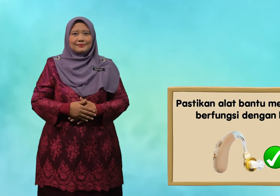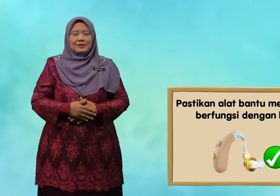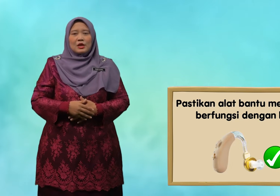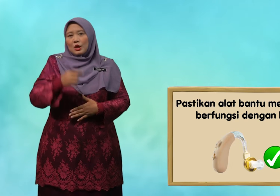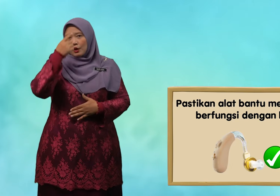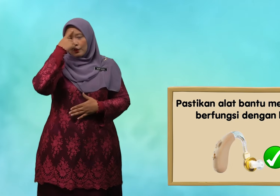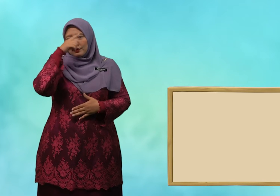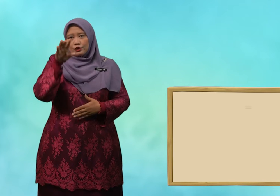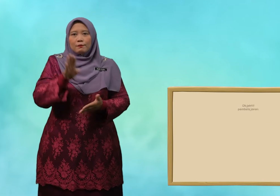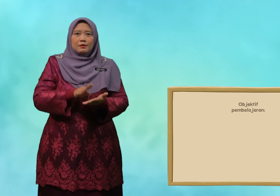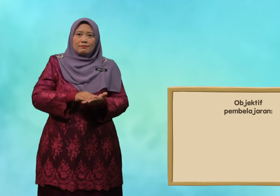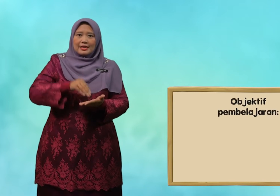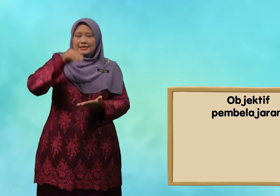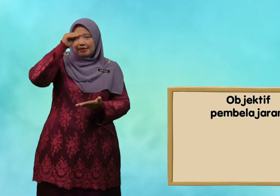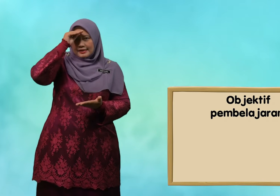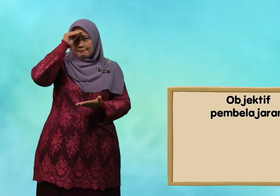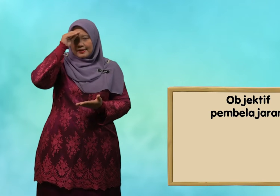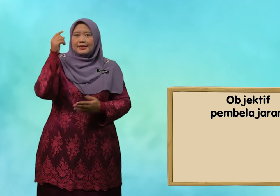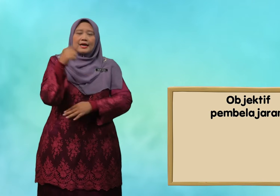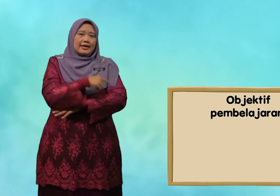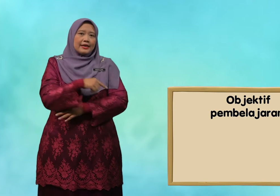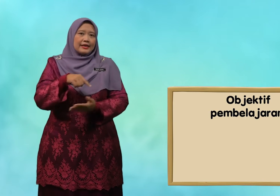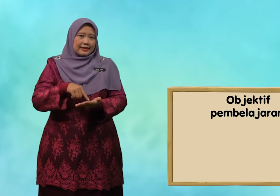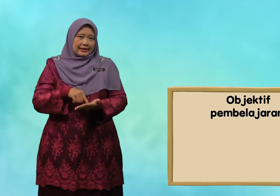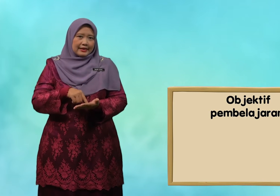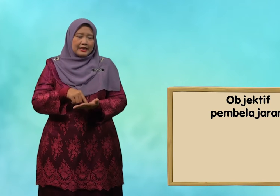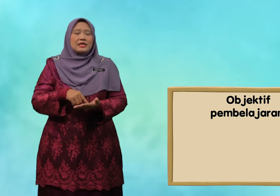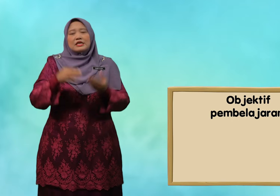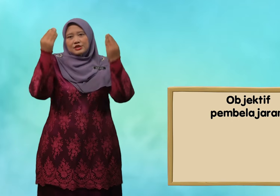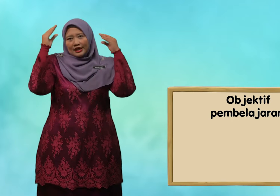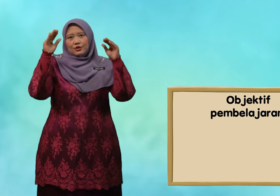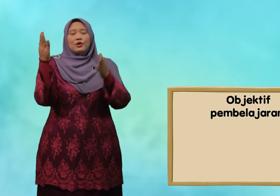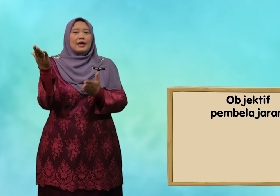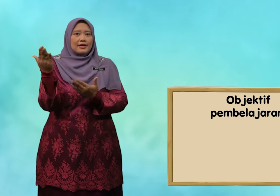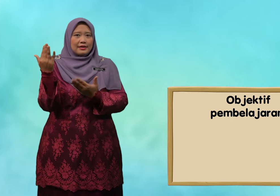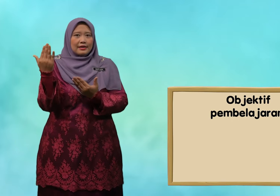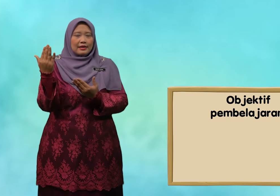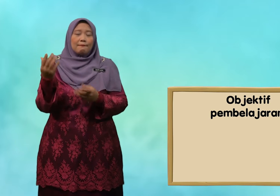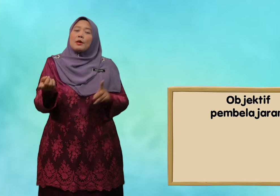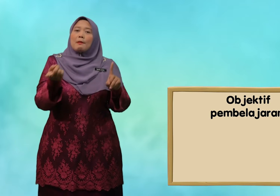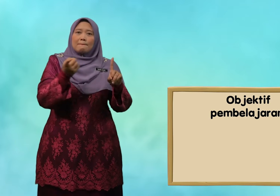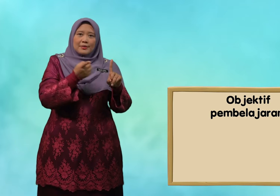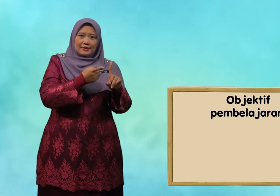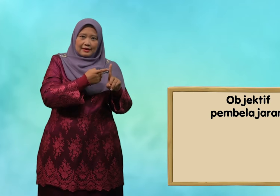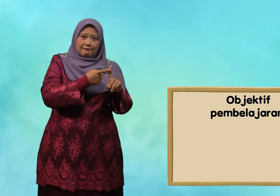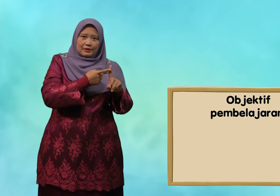Untuk pembelajaran pada hari ini, cikgu harap, pertama,